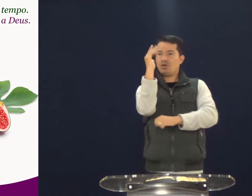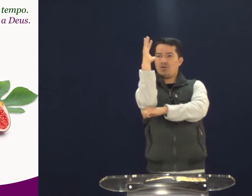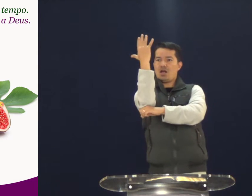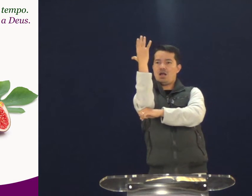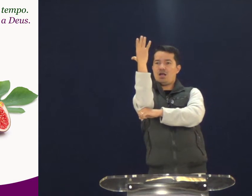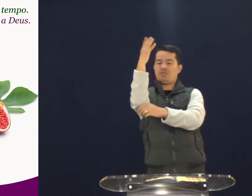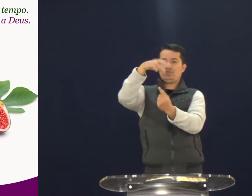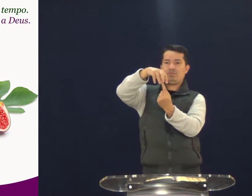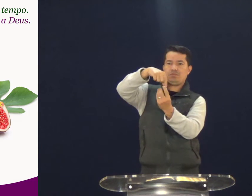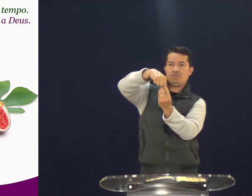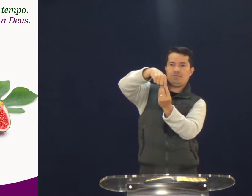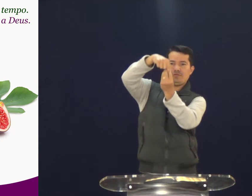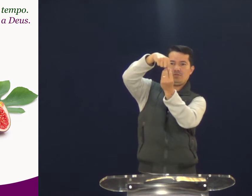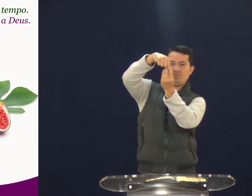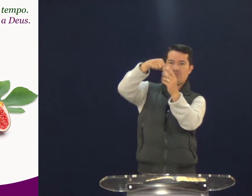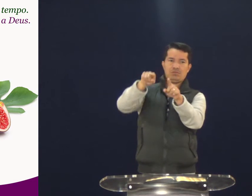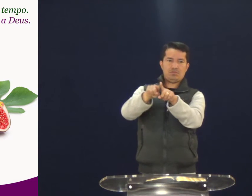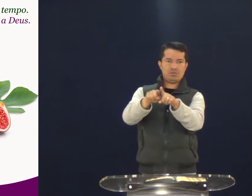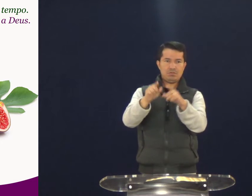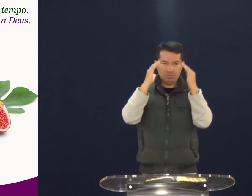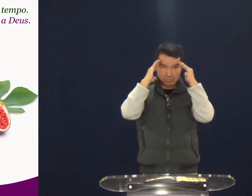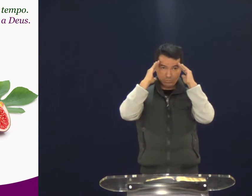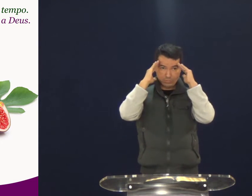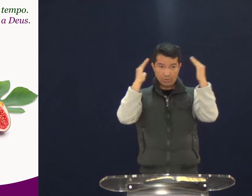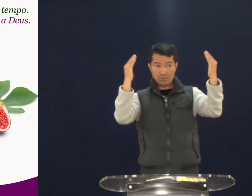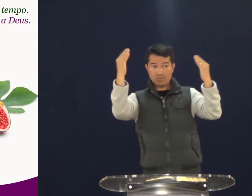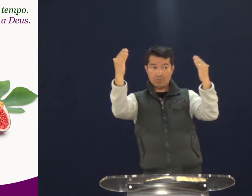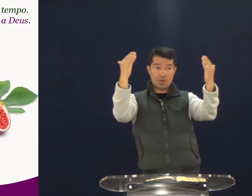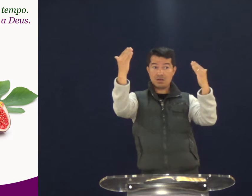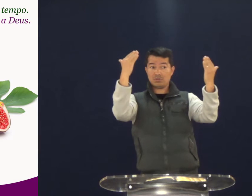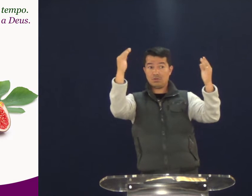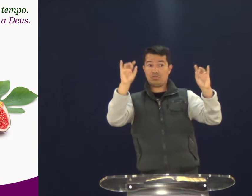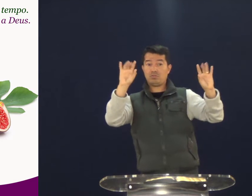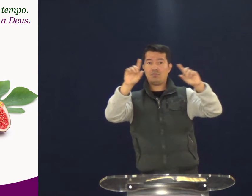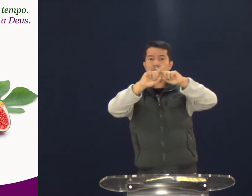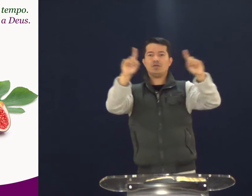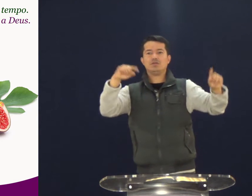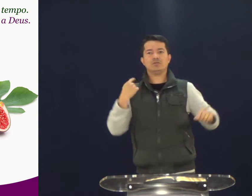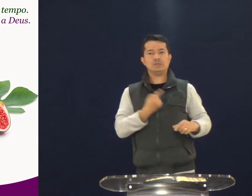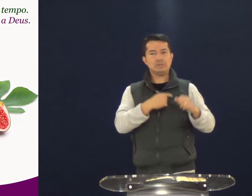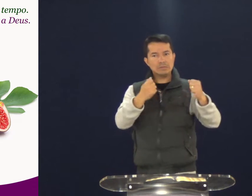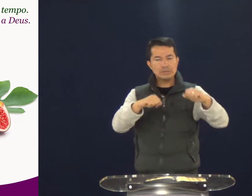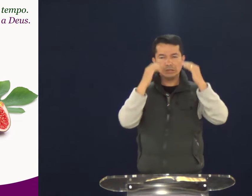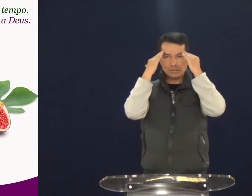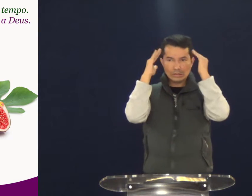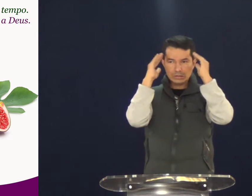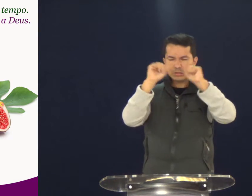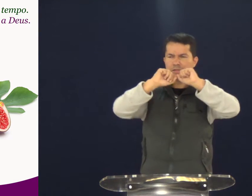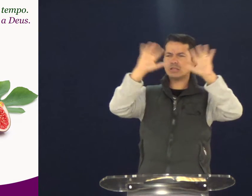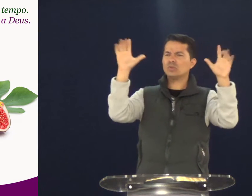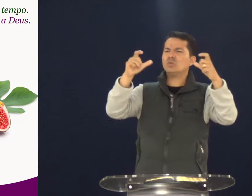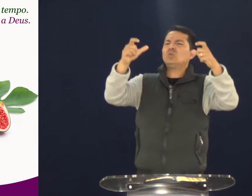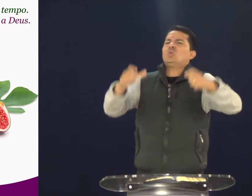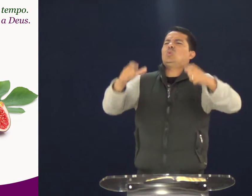vida, por exemplo. Supondo que a gente é uma árvore de figo. Quero comparar a nossa vida com uma figueira.